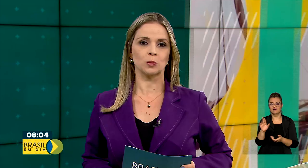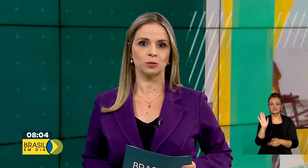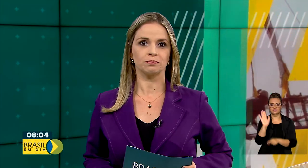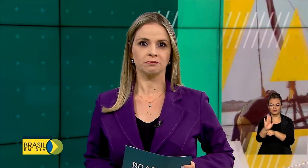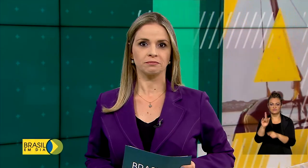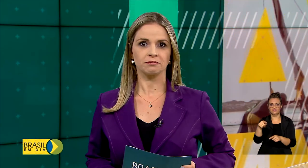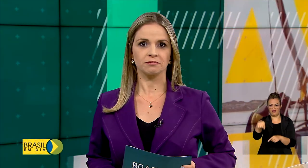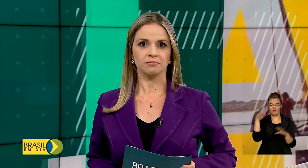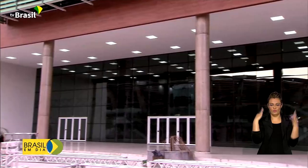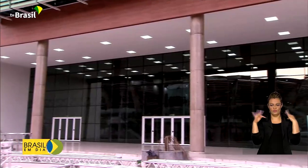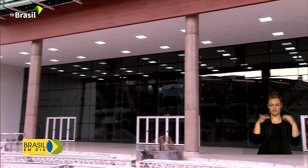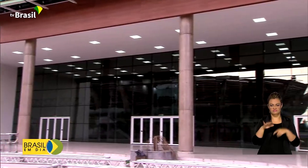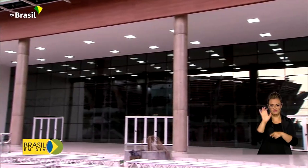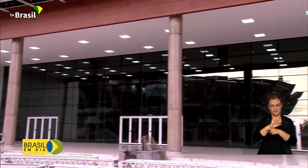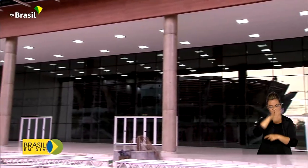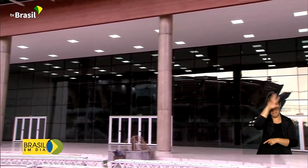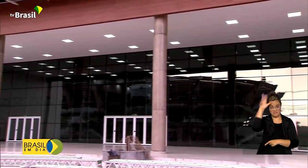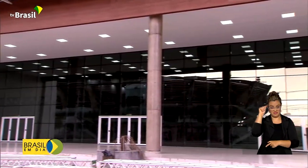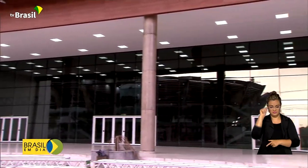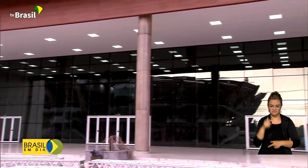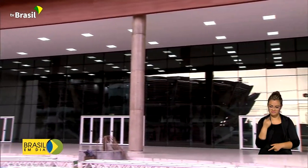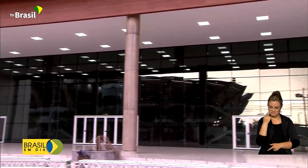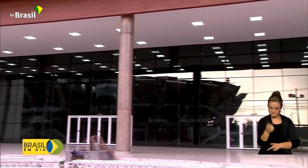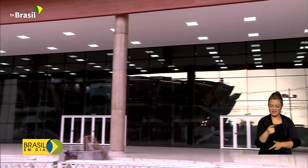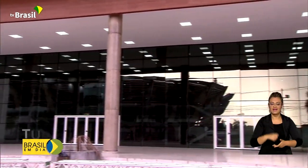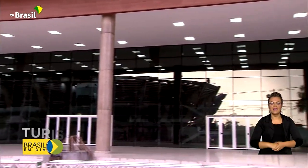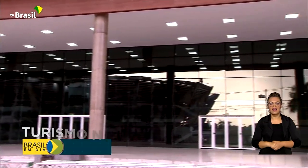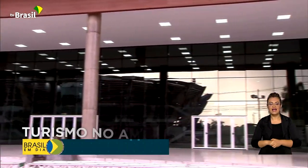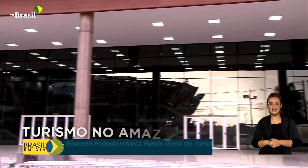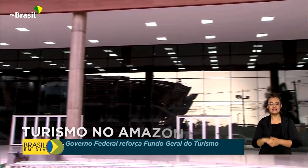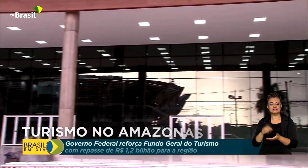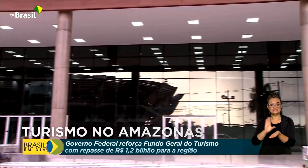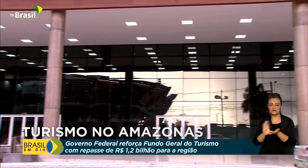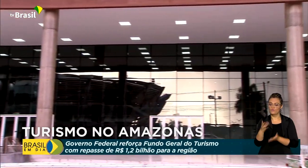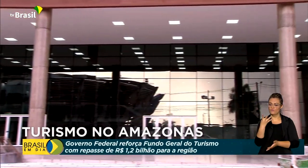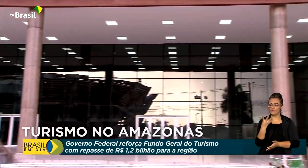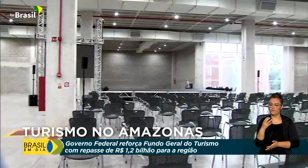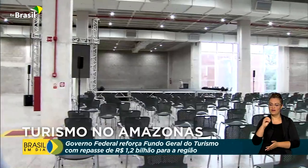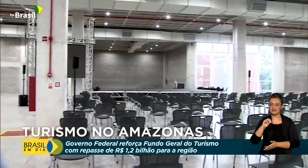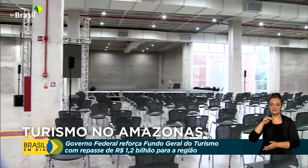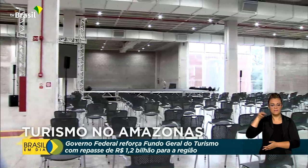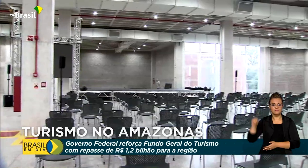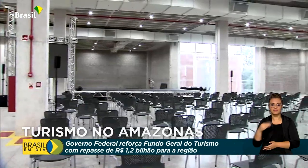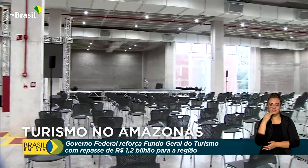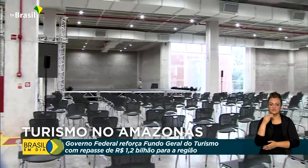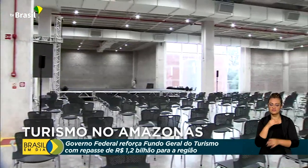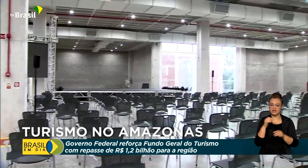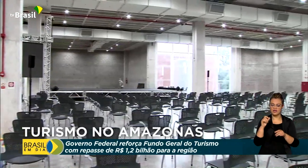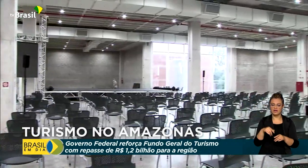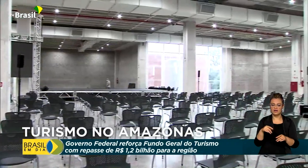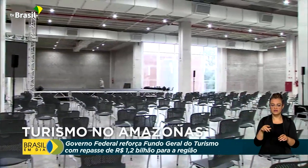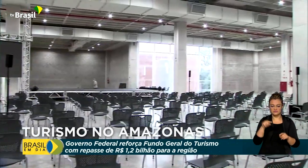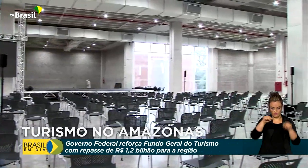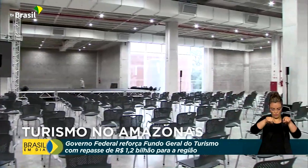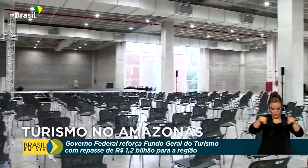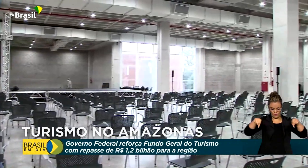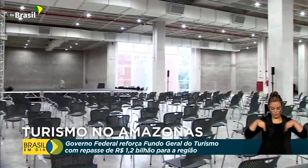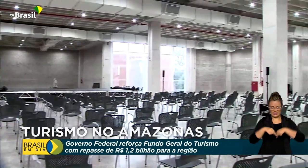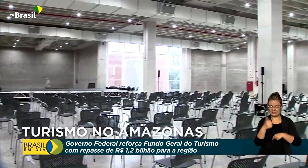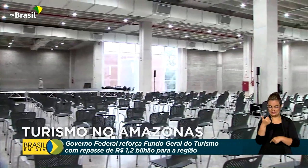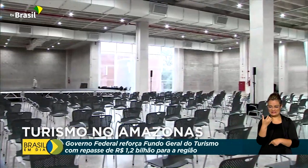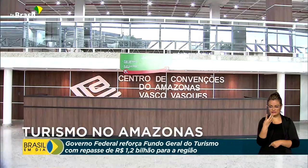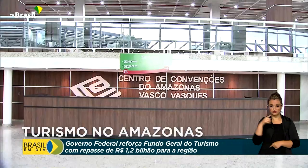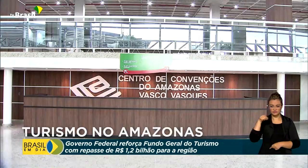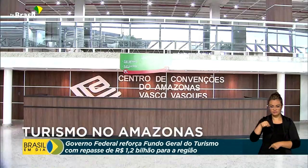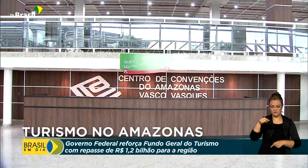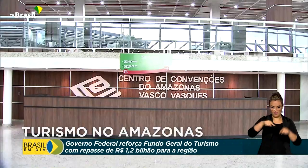do Turismo. Com o investimento federal de 40 milhões de reais, serão mais de 14 mil metros quadrados